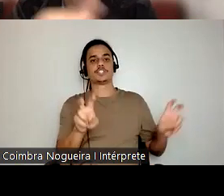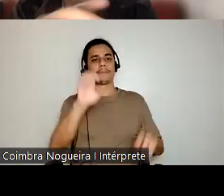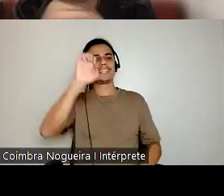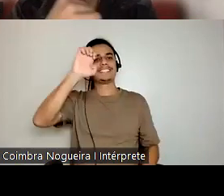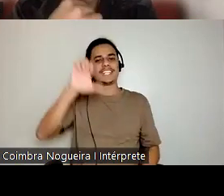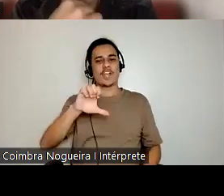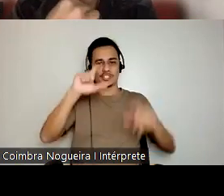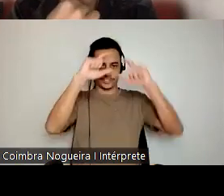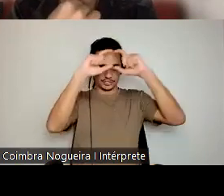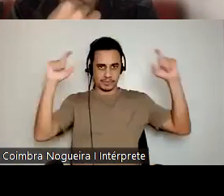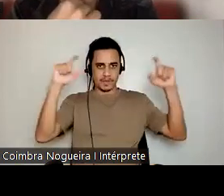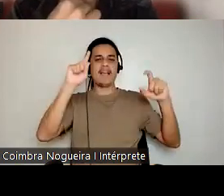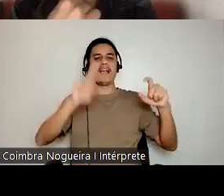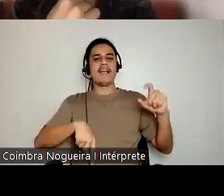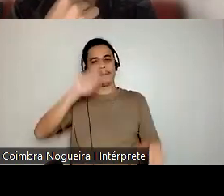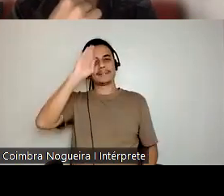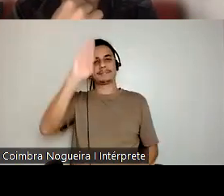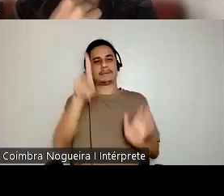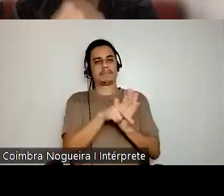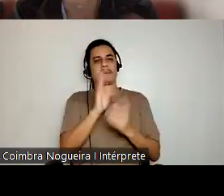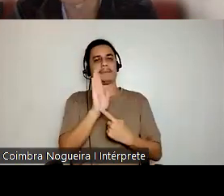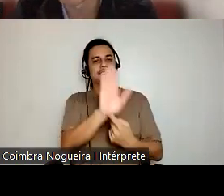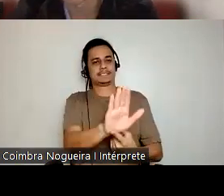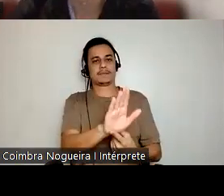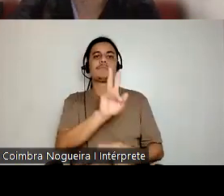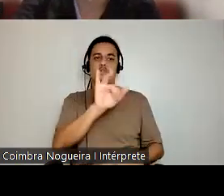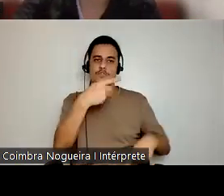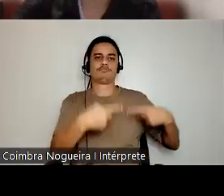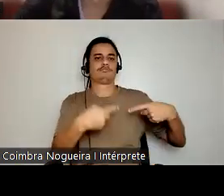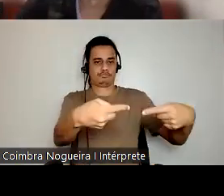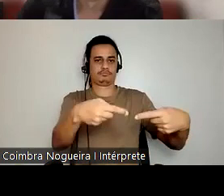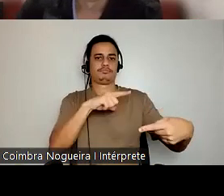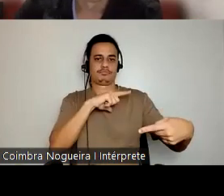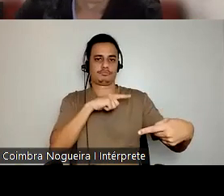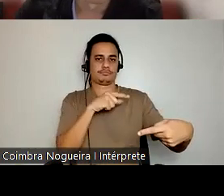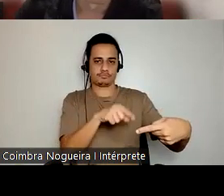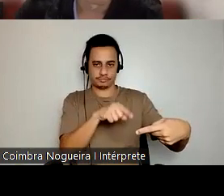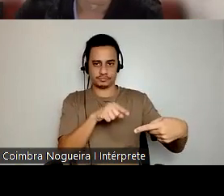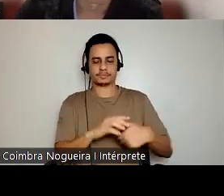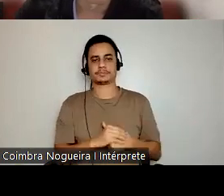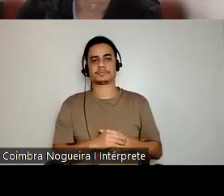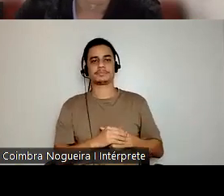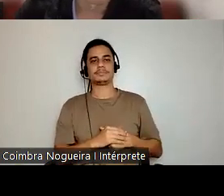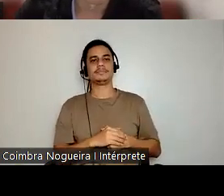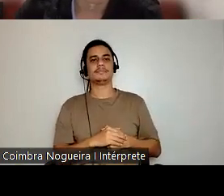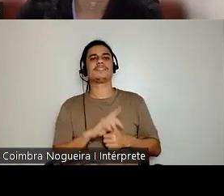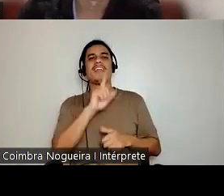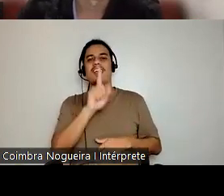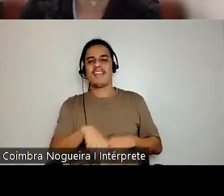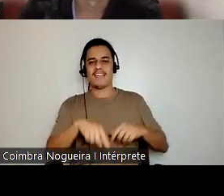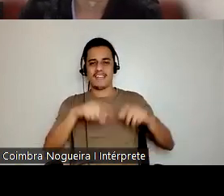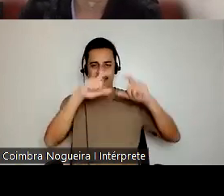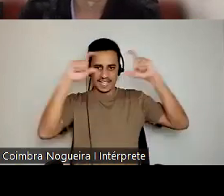que eu acho que vai ser a grande parte da apresentação. Eu vou falar do Perigo Amarelo, que foi um estereótipo que